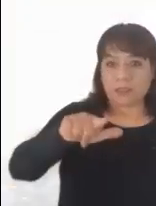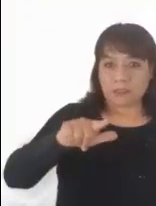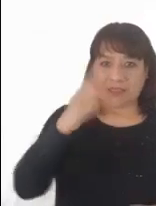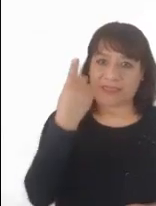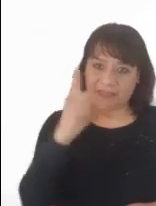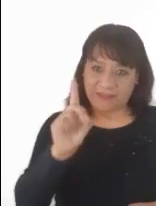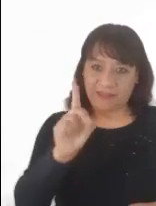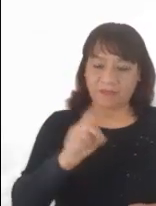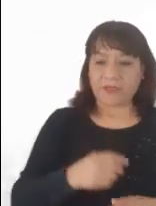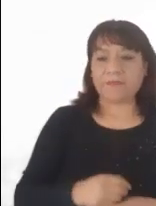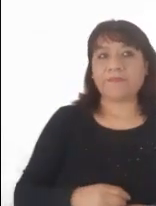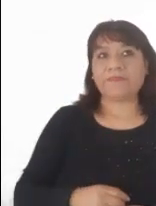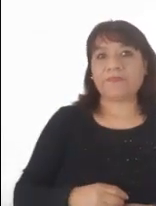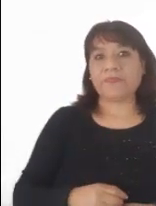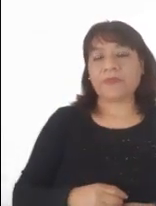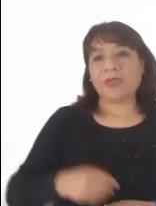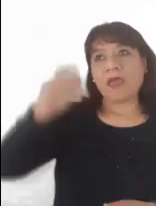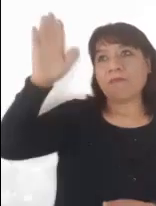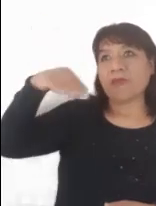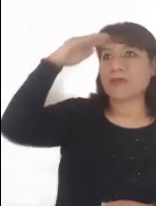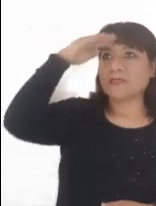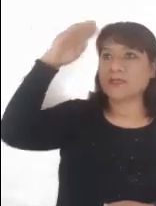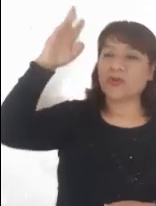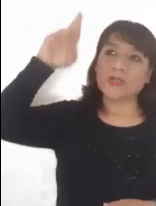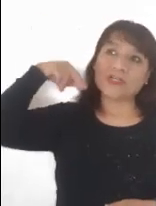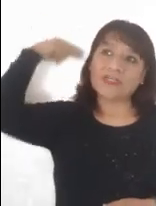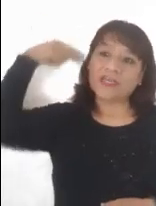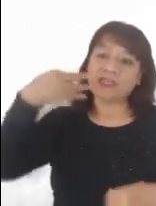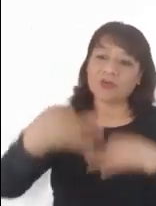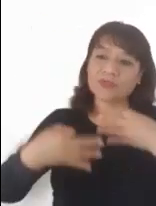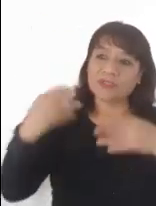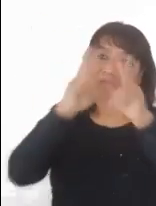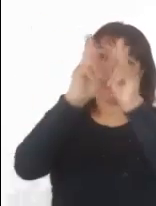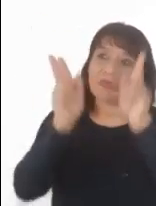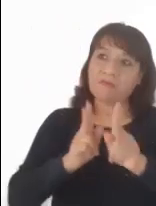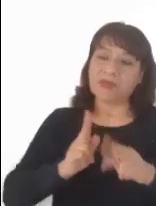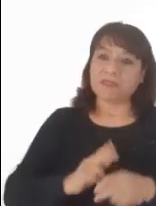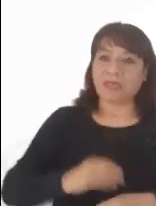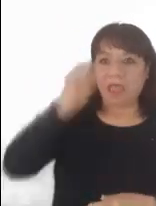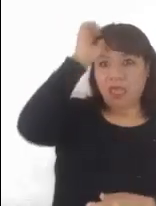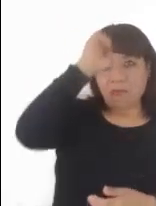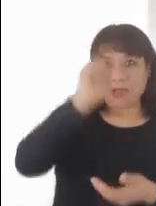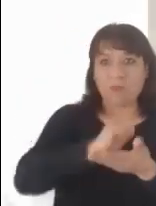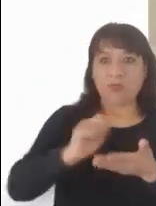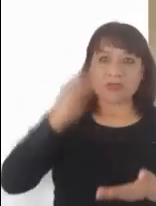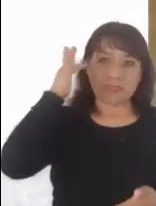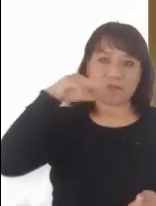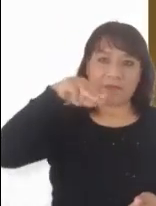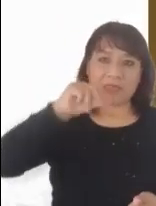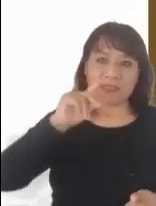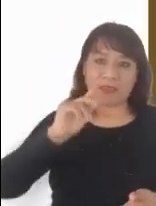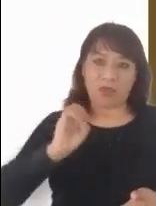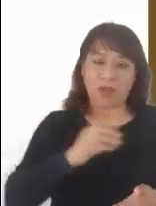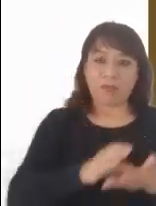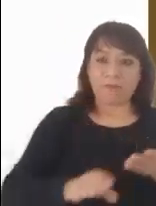17 de diciembre Ven, Señor, Rey de justicia y de paz. Evangelio de San